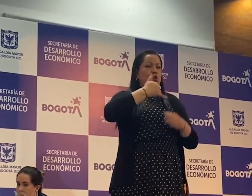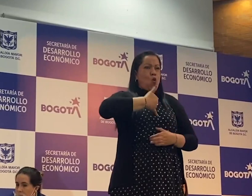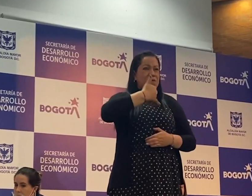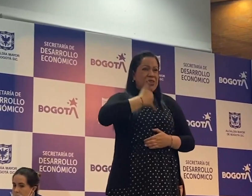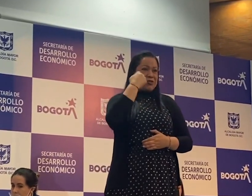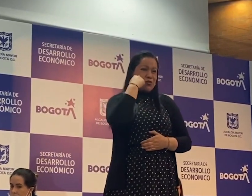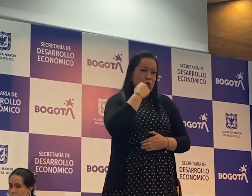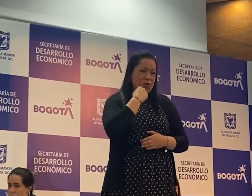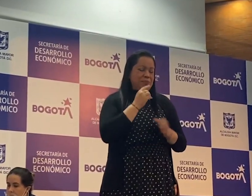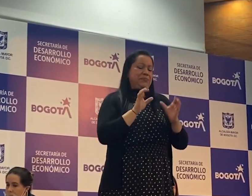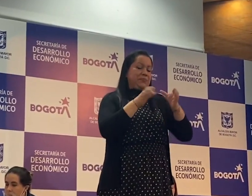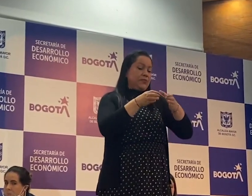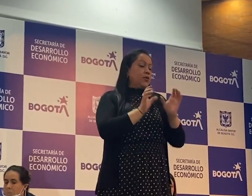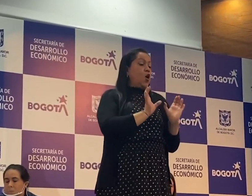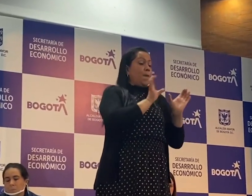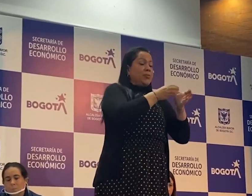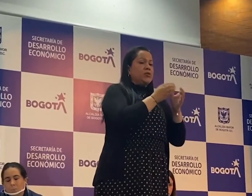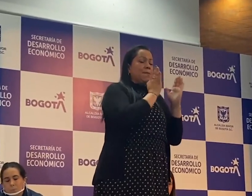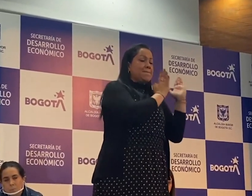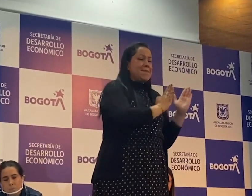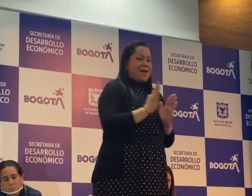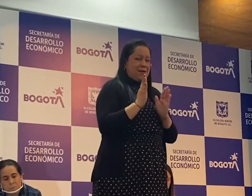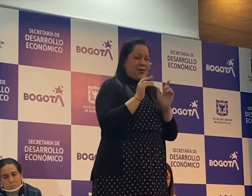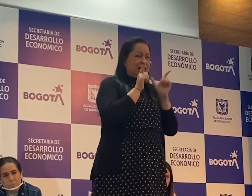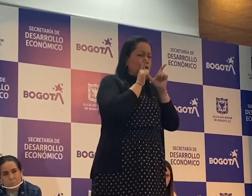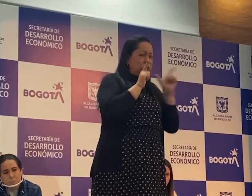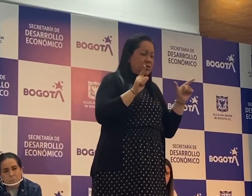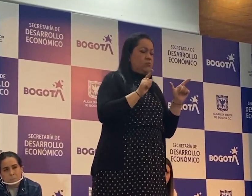Comisión de Jóvenes y Comisión de Planeación Lingüística.